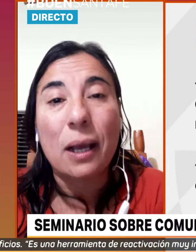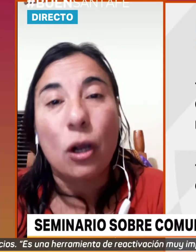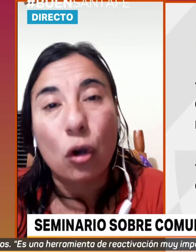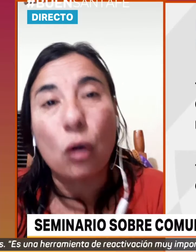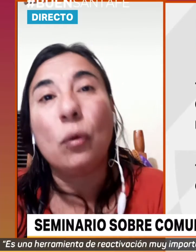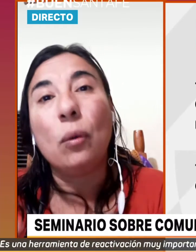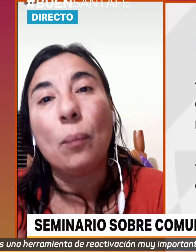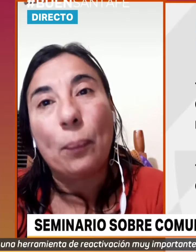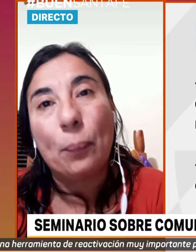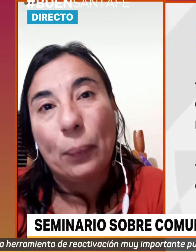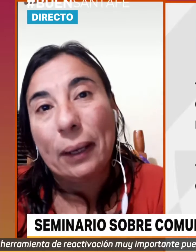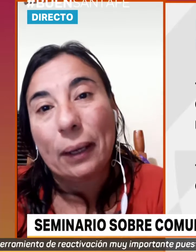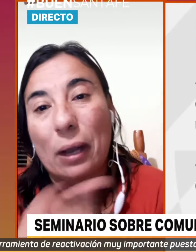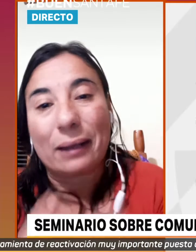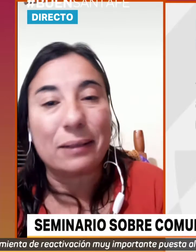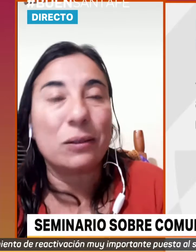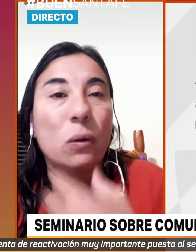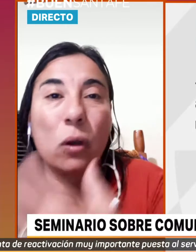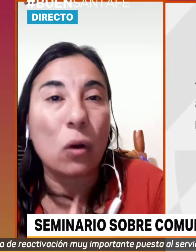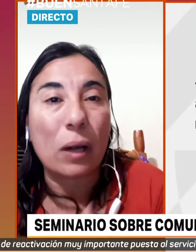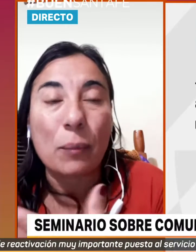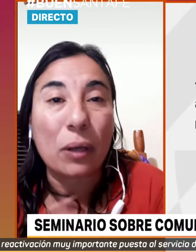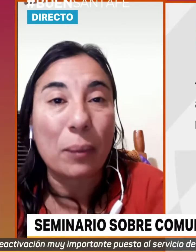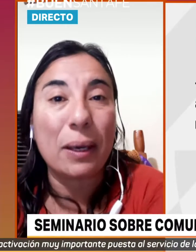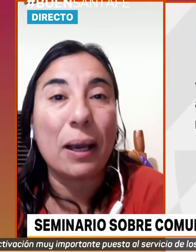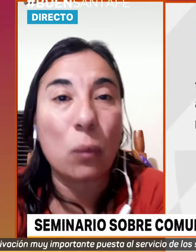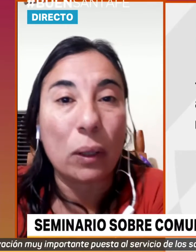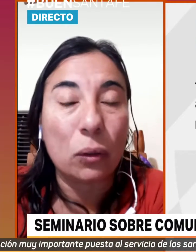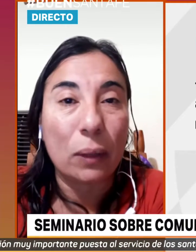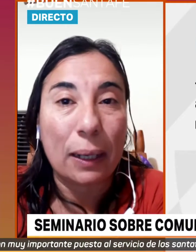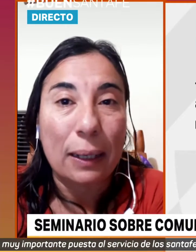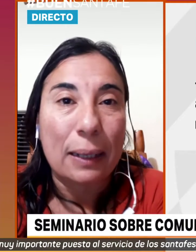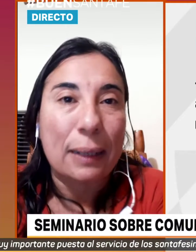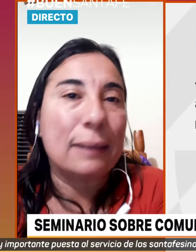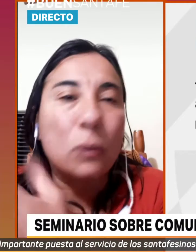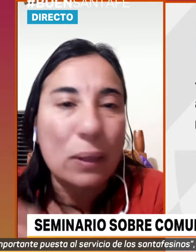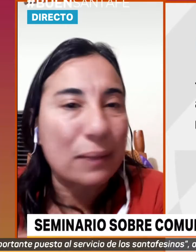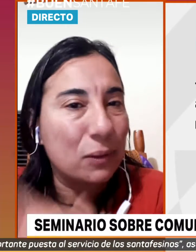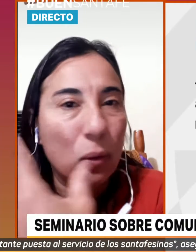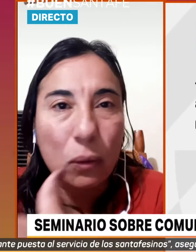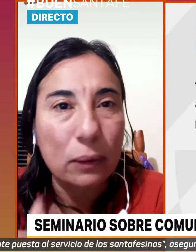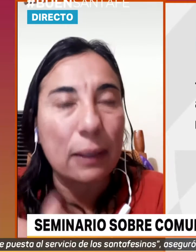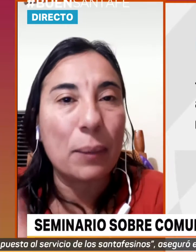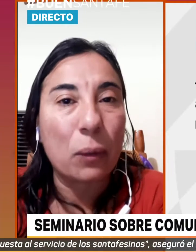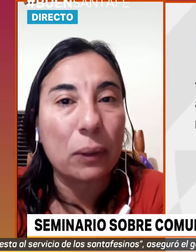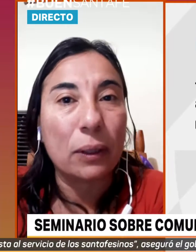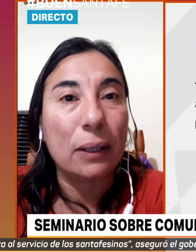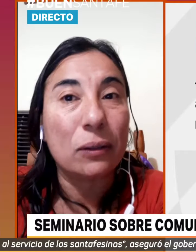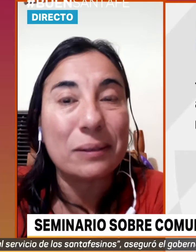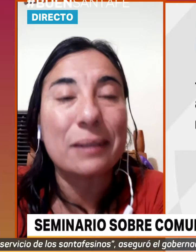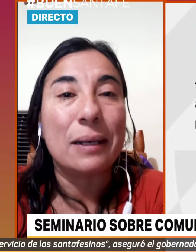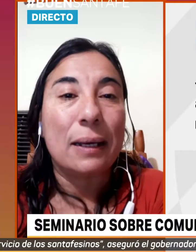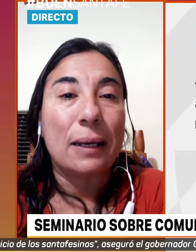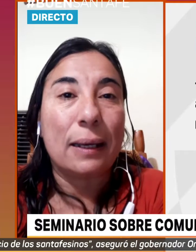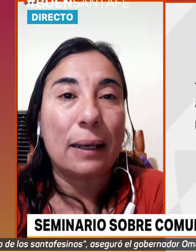tener, como con las restricciones o con los cambios que había en cuanto a circulación y demás cuestiones.